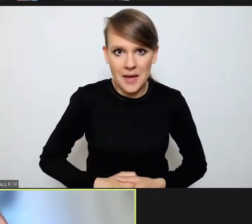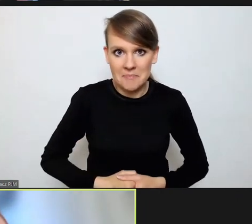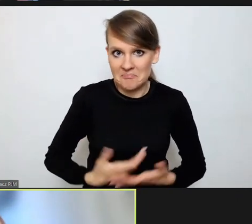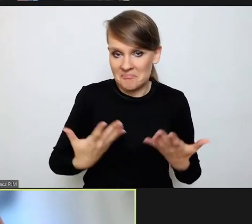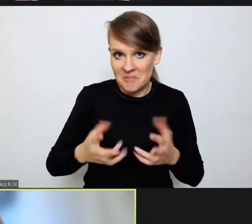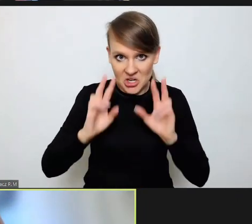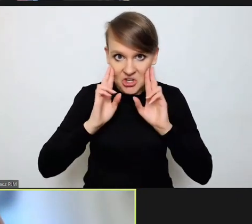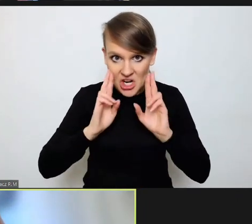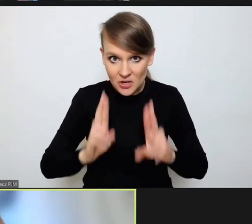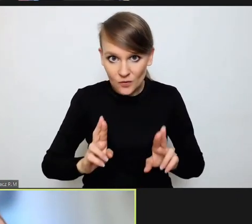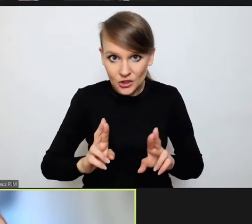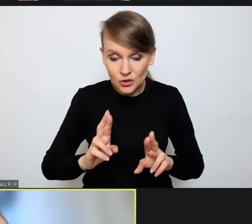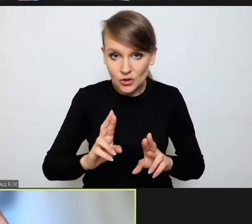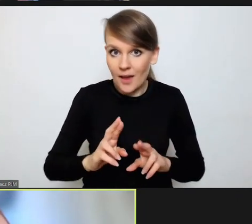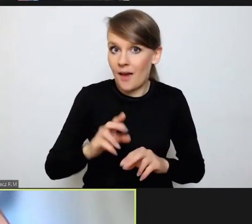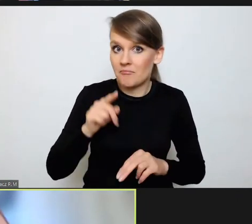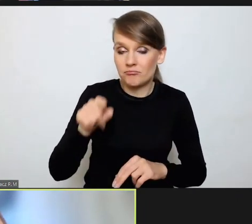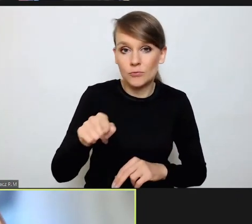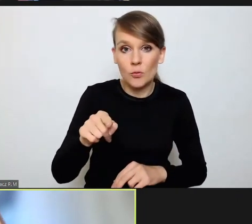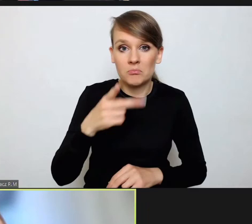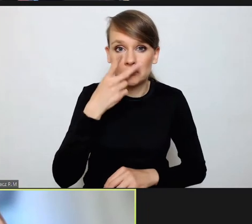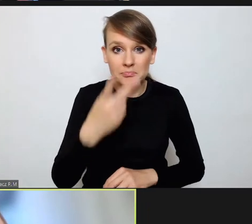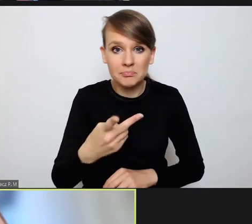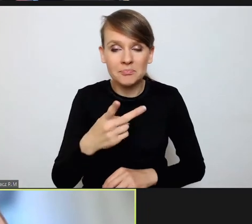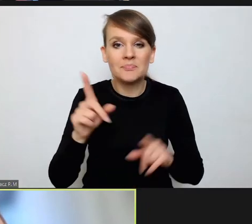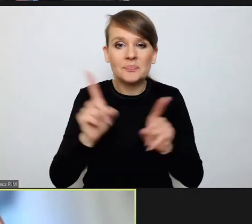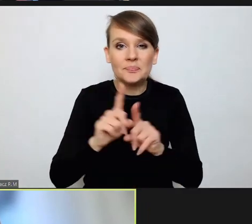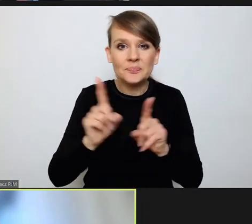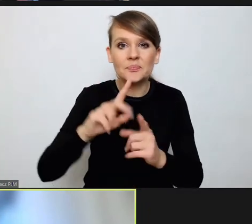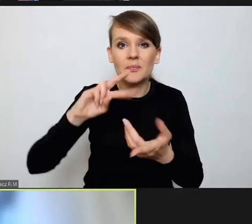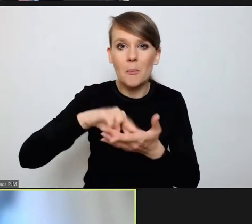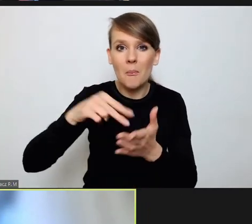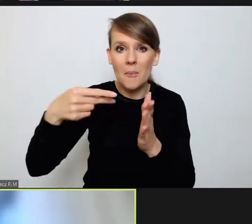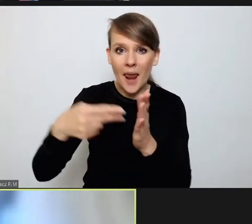rzeczywiście jest tak, że biorąc pod uwagę także plany